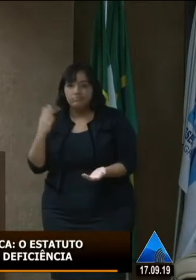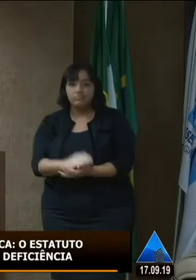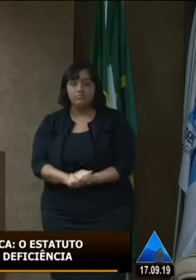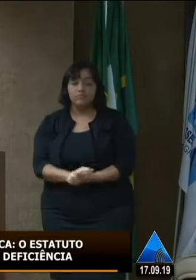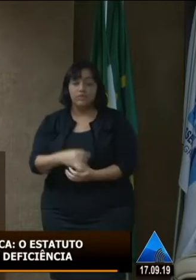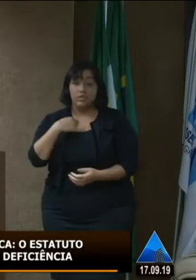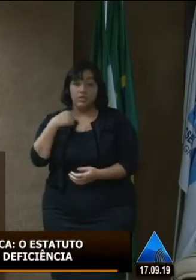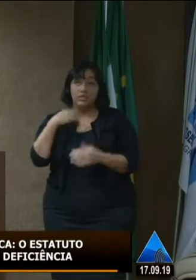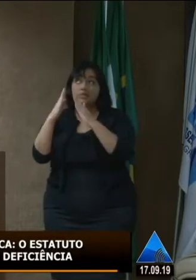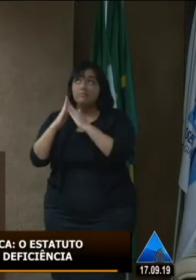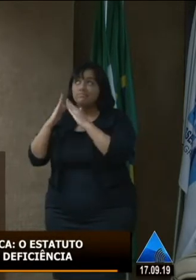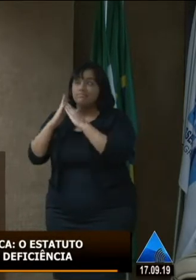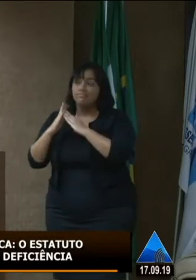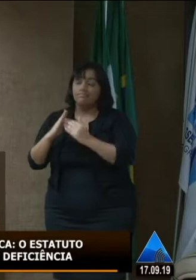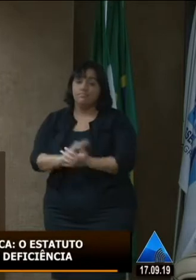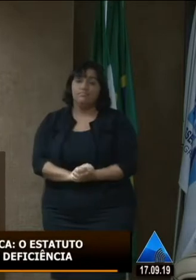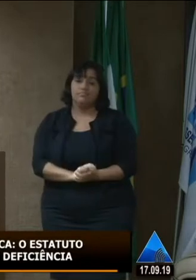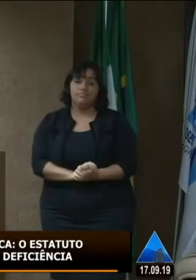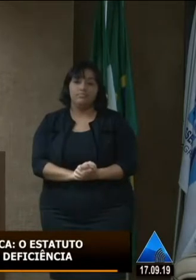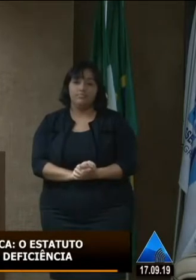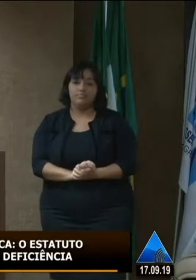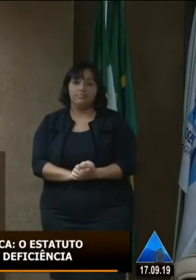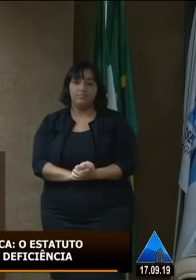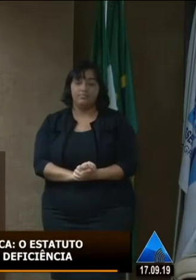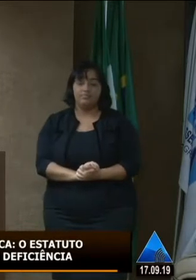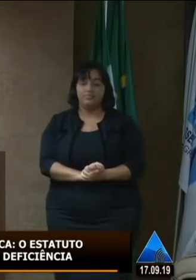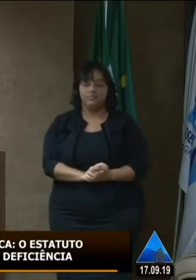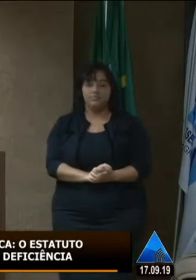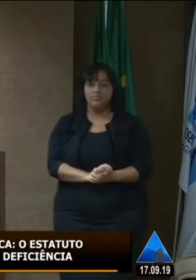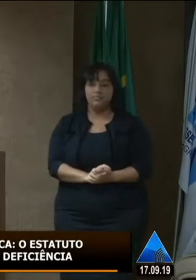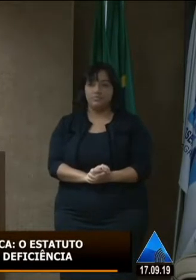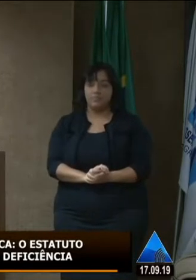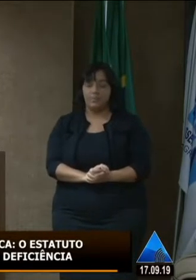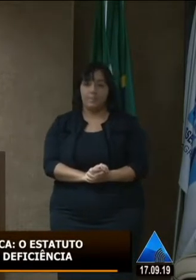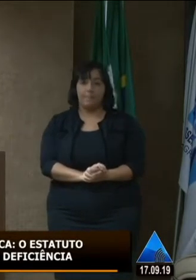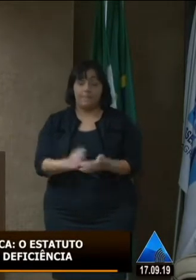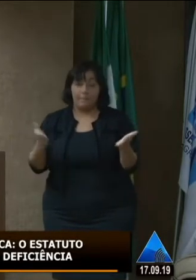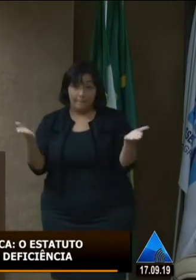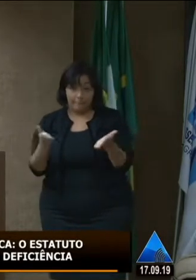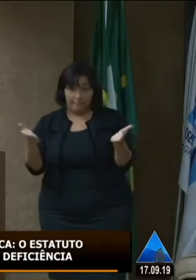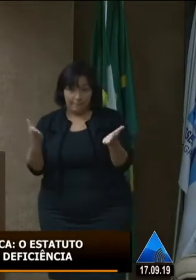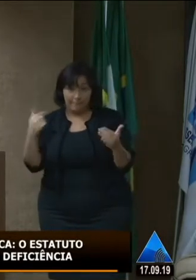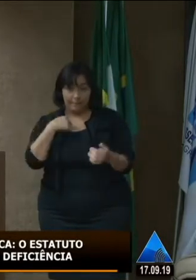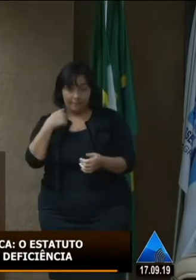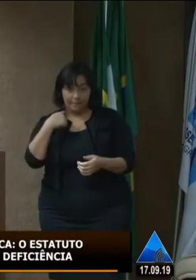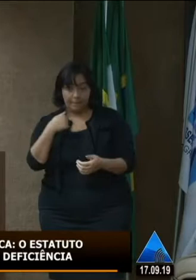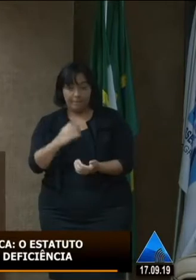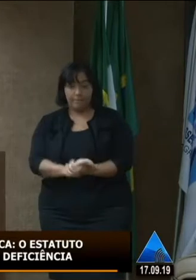peço apenas mais um pouquinho da fala né porque hoje eu estive lá no CRI